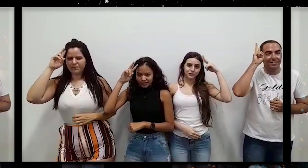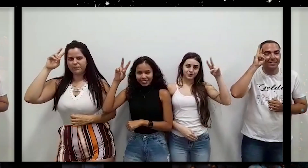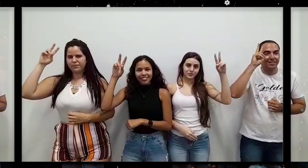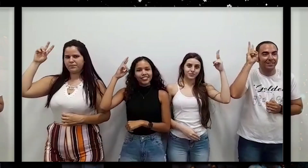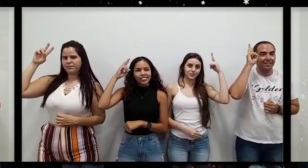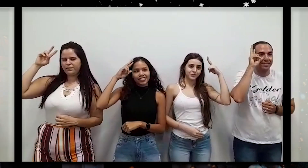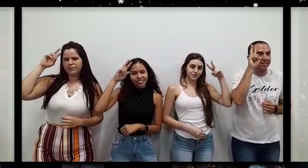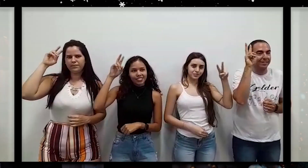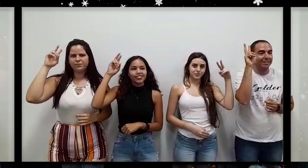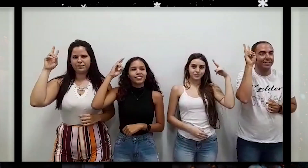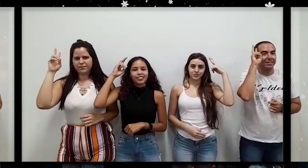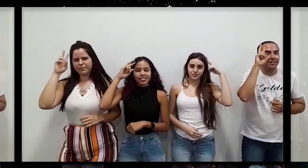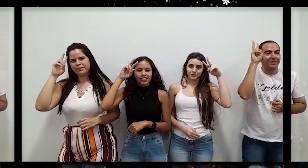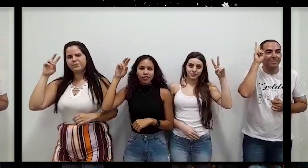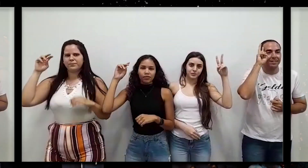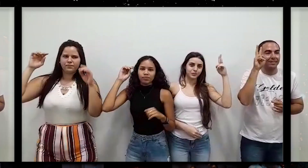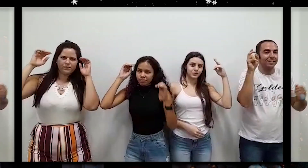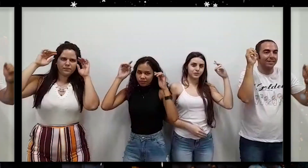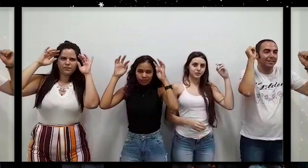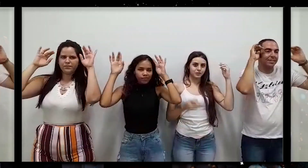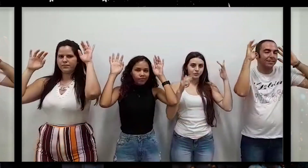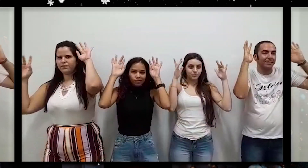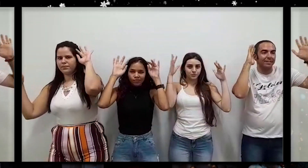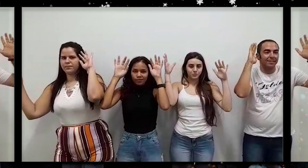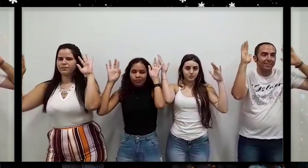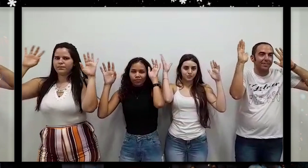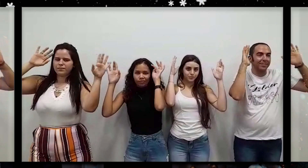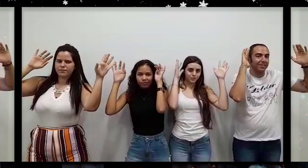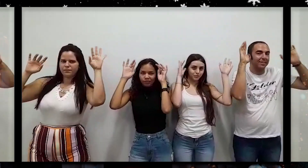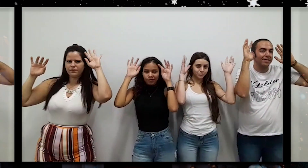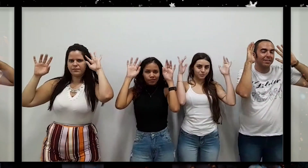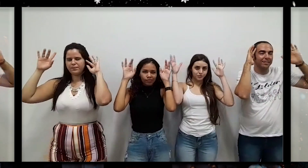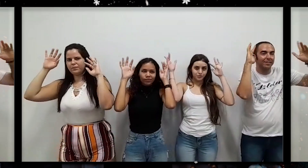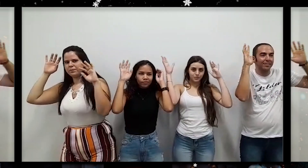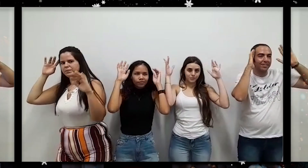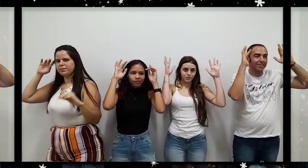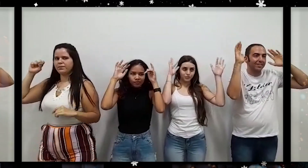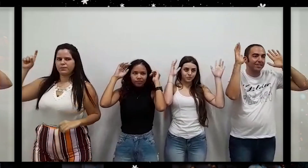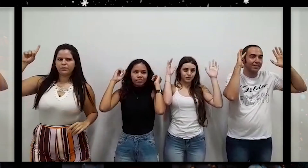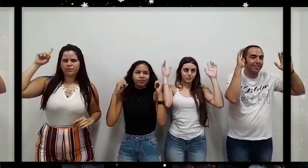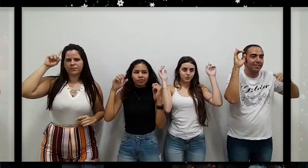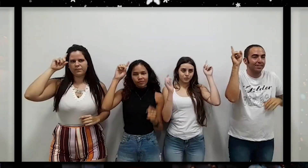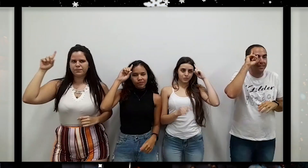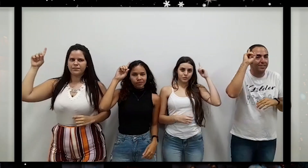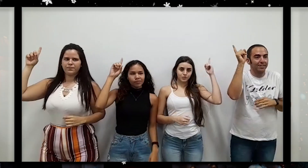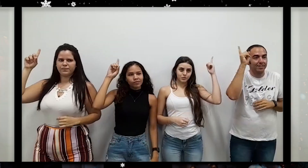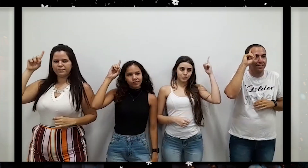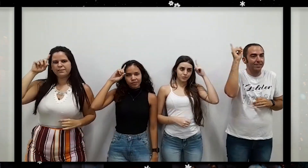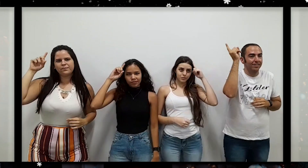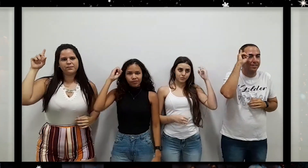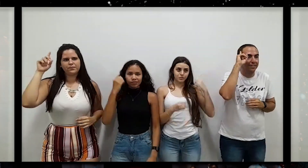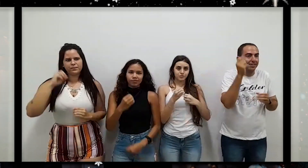dia